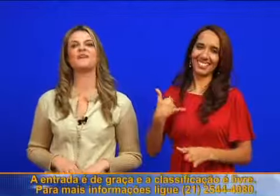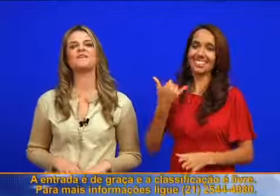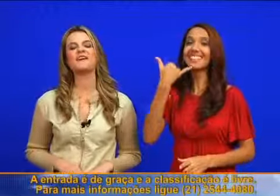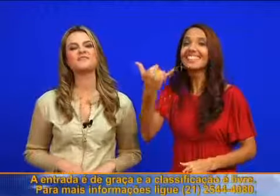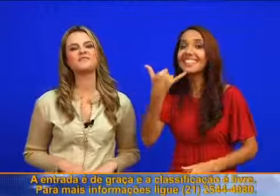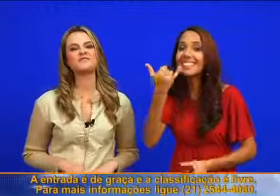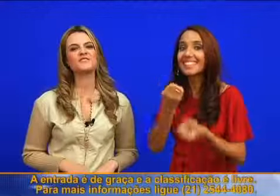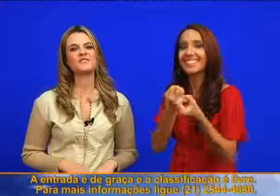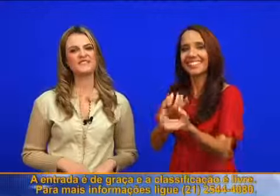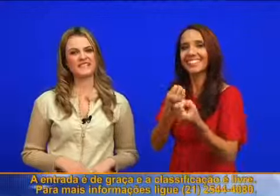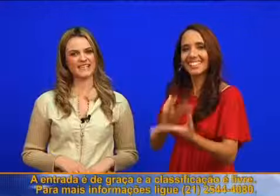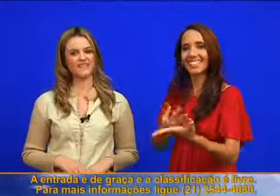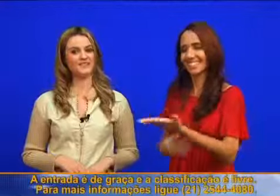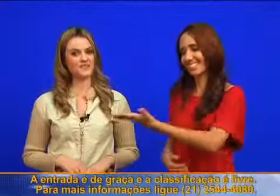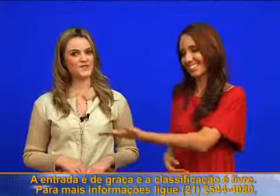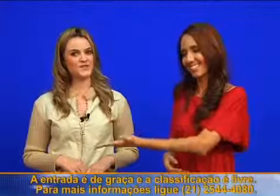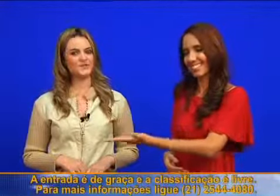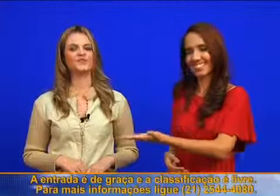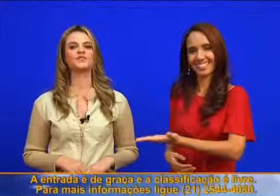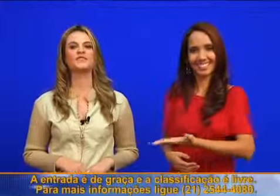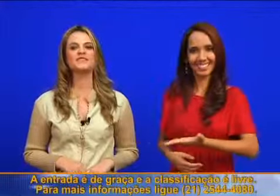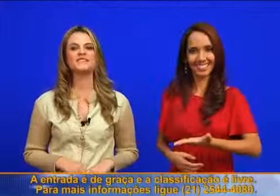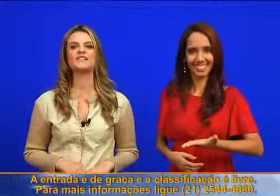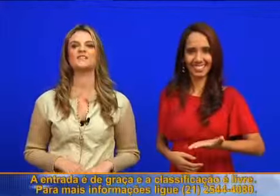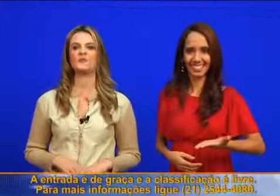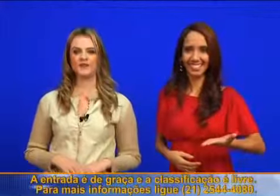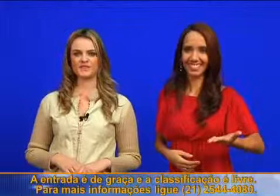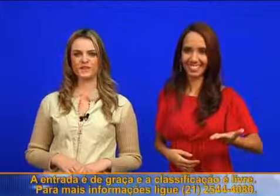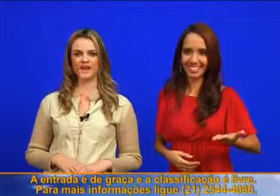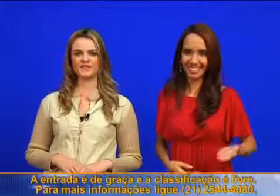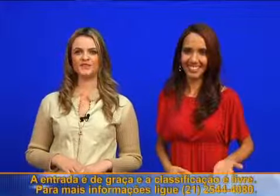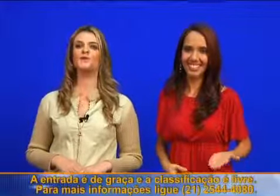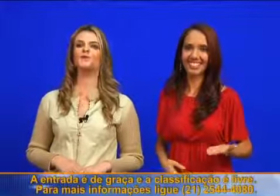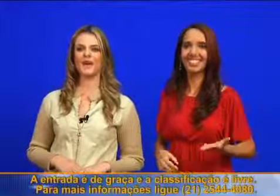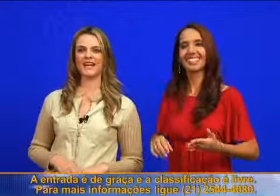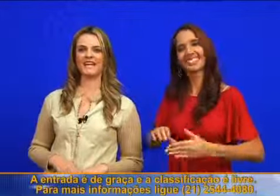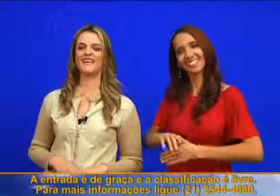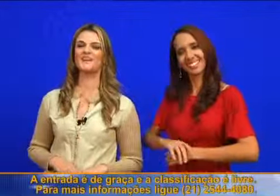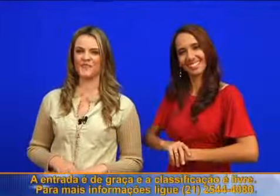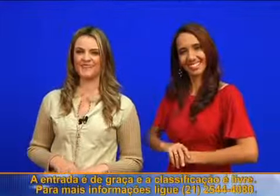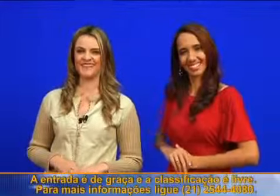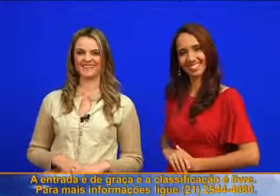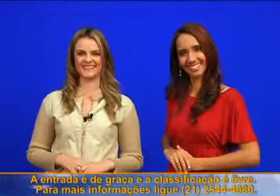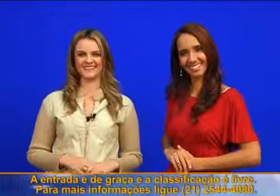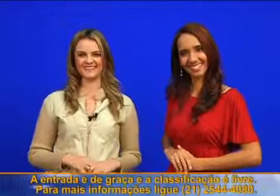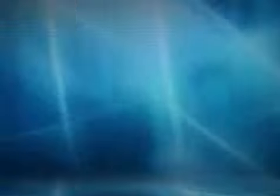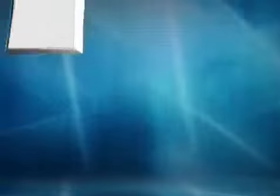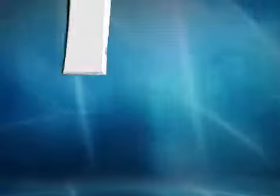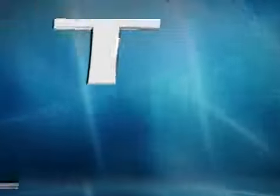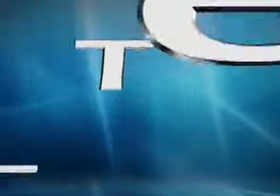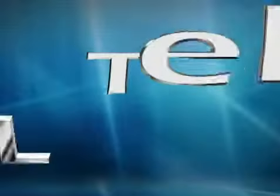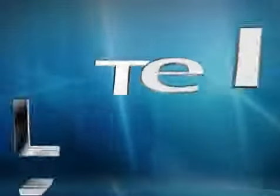livre. Para mais informações, ligue 21 2544 4080.